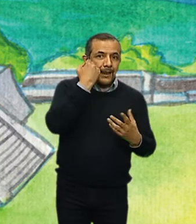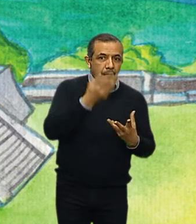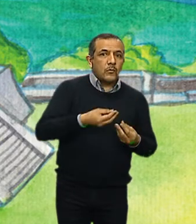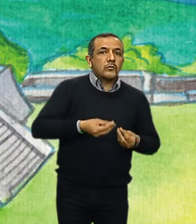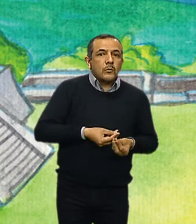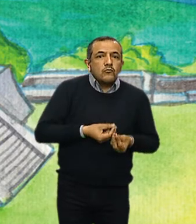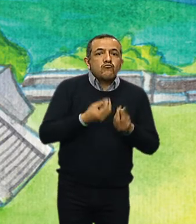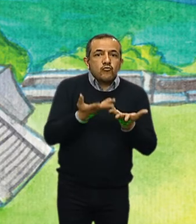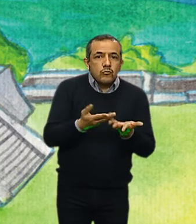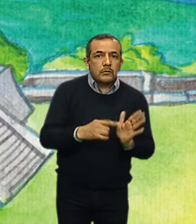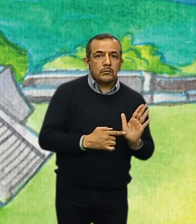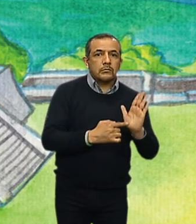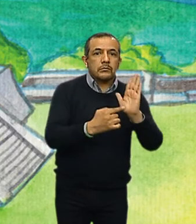ilustraciones la acompañarían.